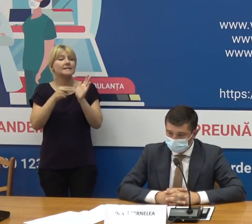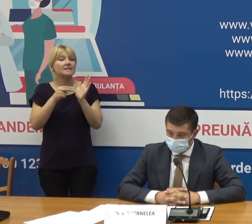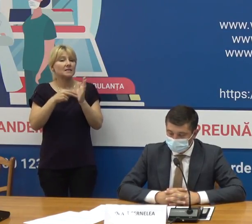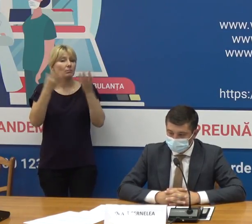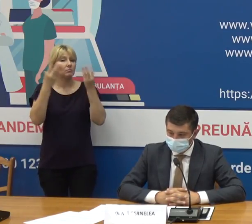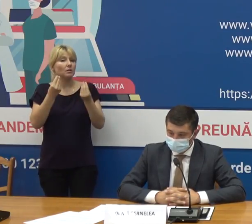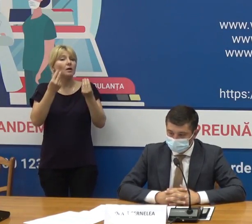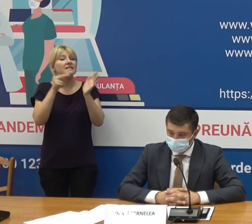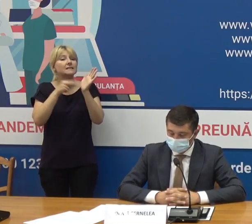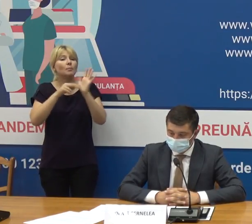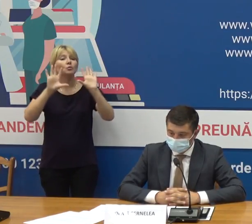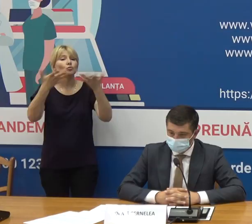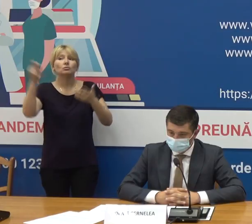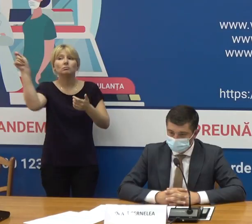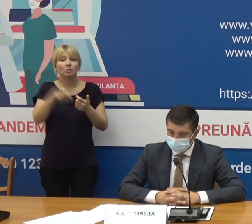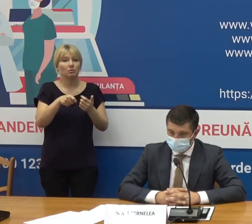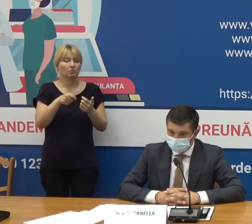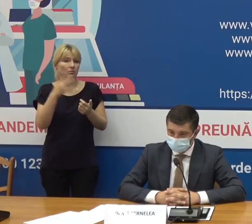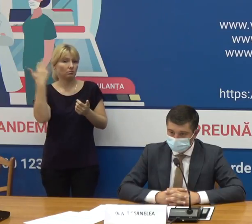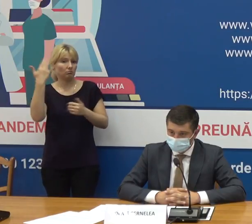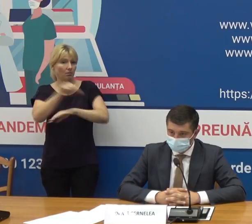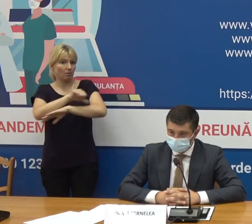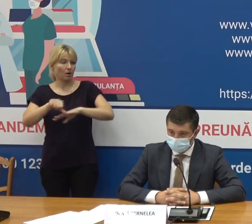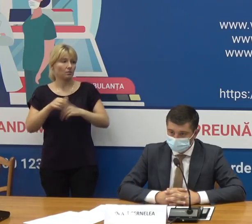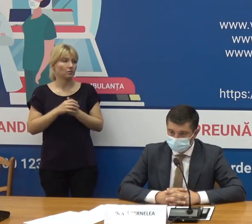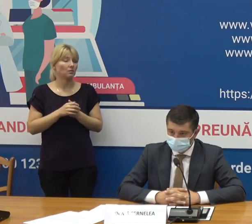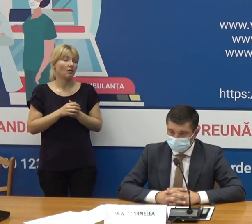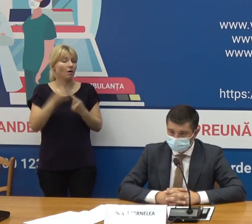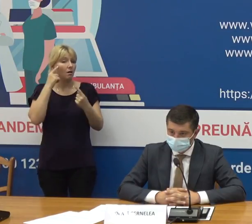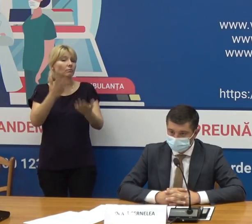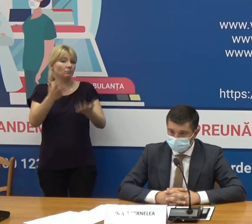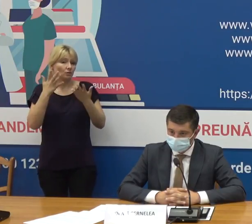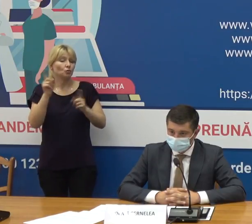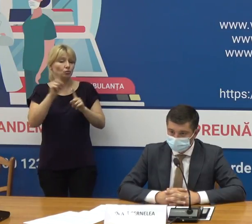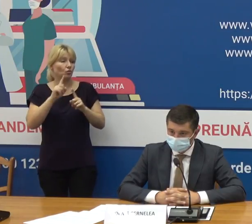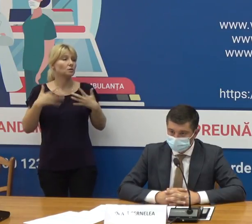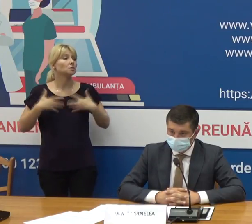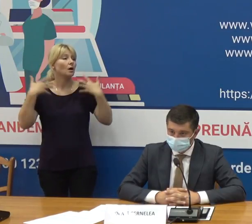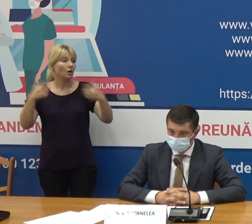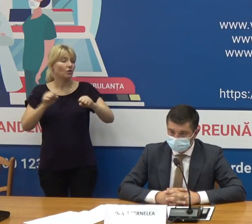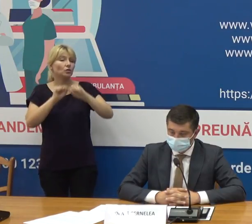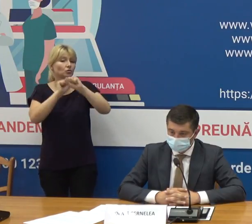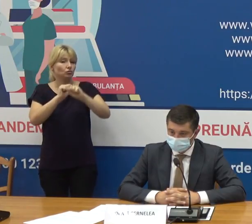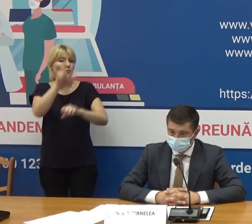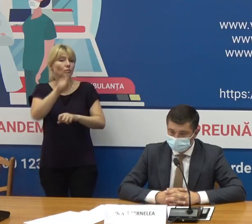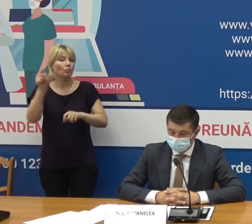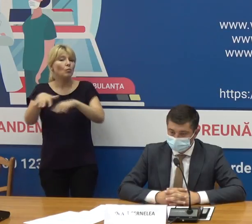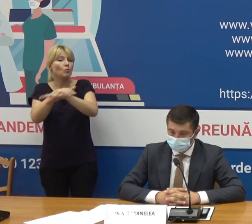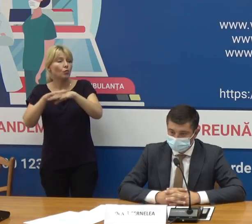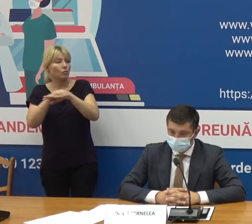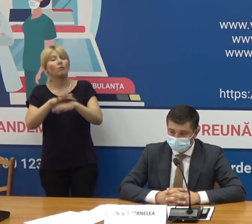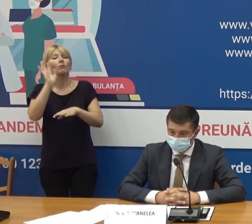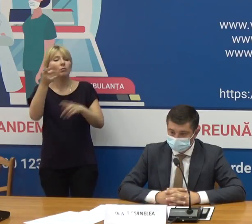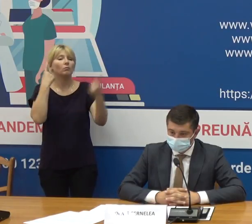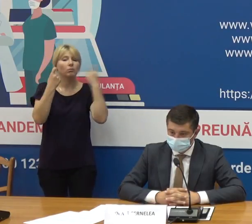import desigur laboratorul Agenției Naționale de Sănităției Publică este în fază de pregătire și recepționarea a